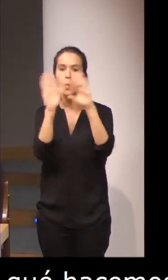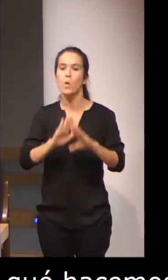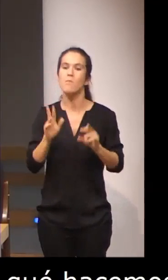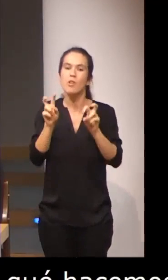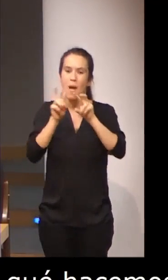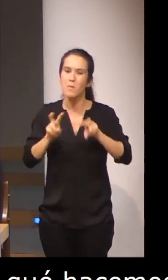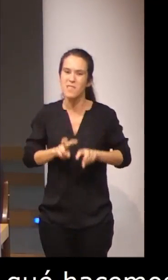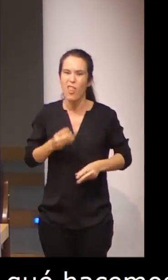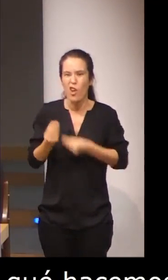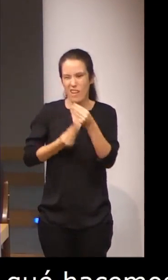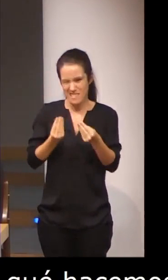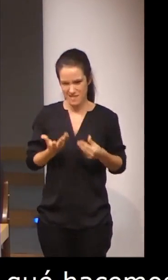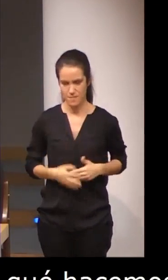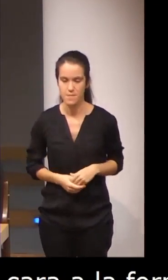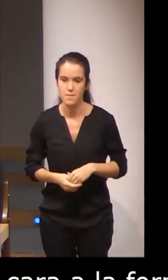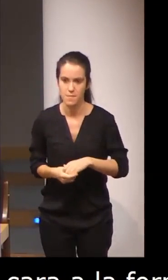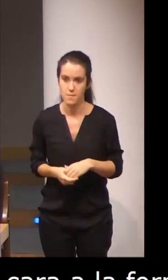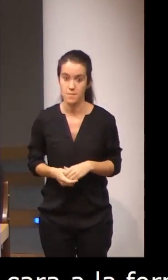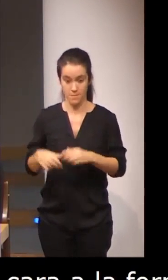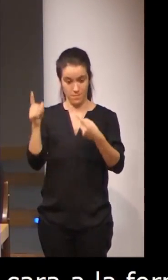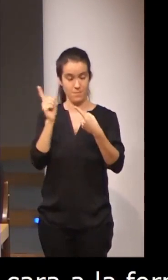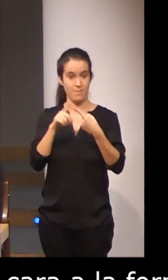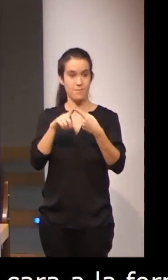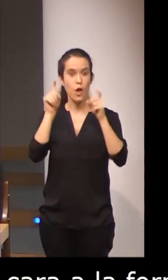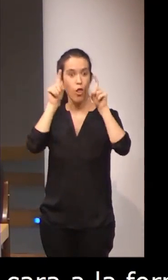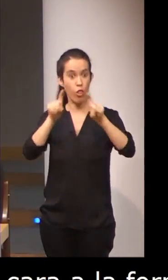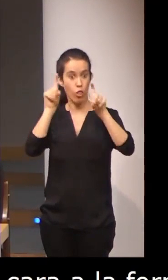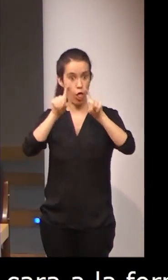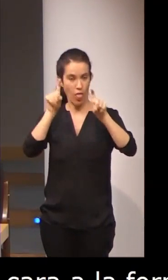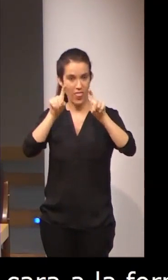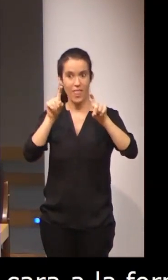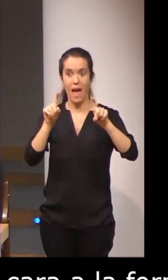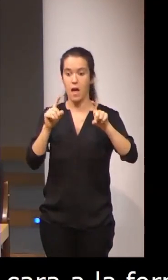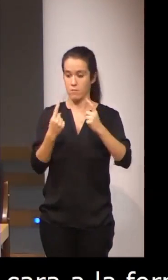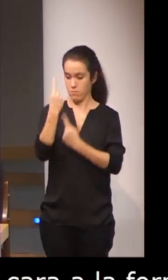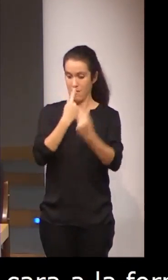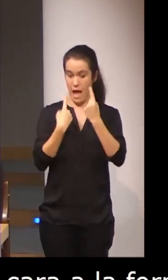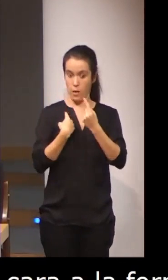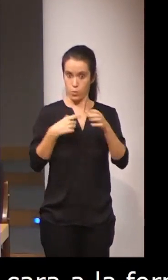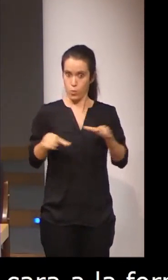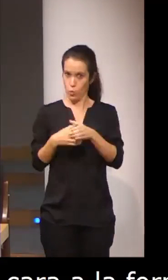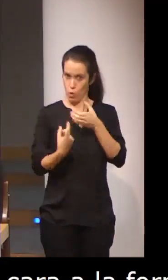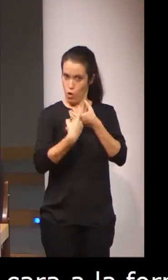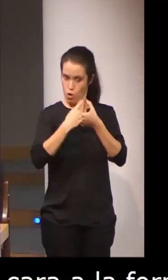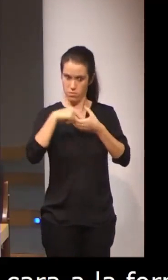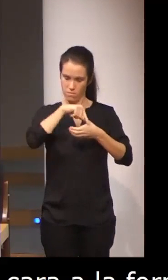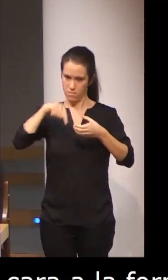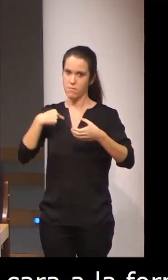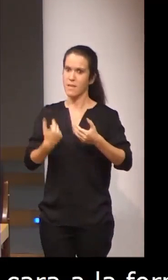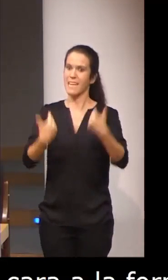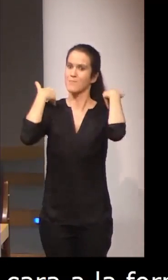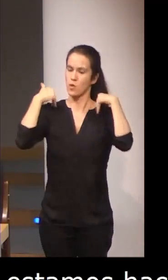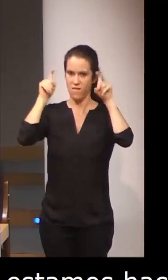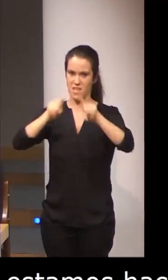a investigación. En cuanto a docencia, parte de los miembros de nuestro grupo imparten asignaturas